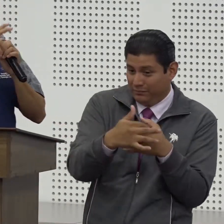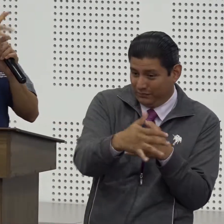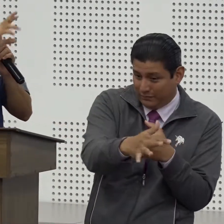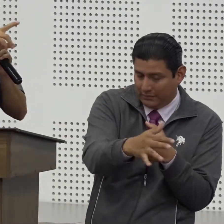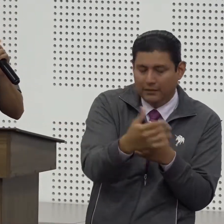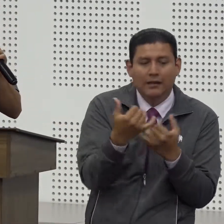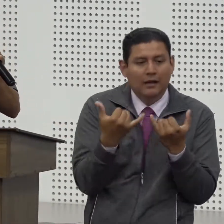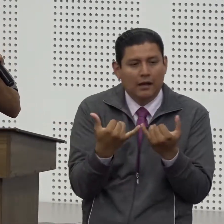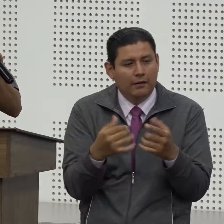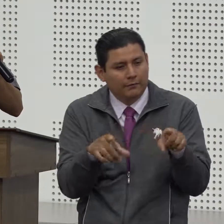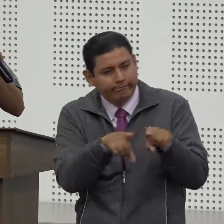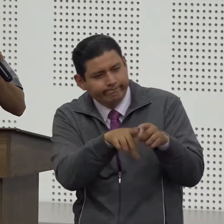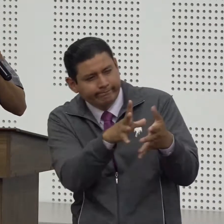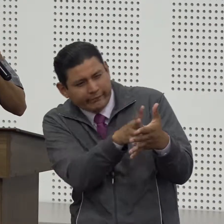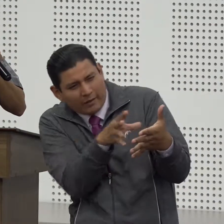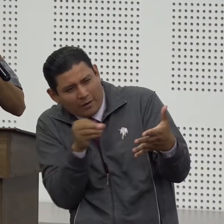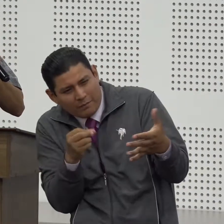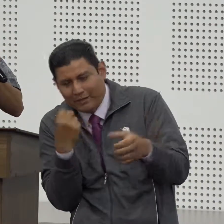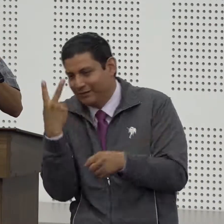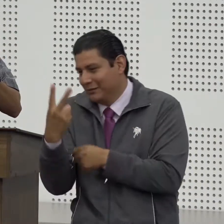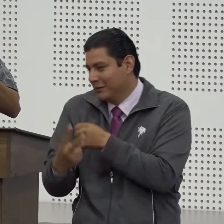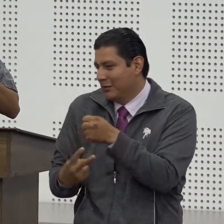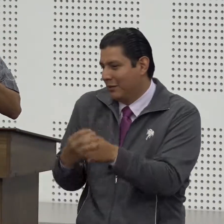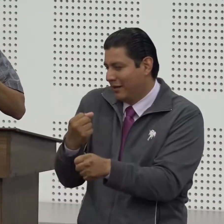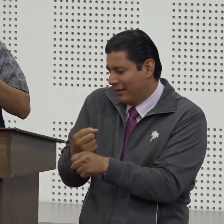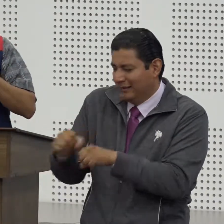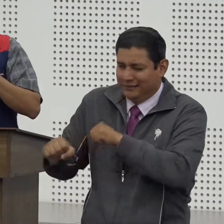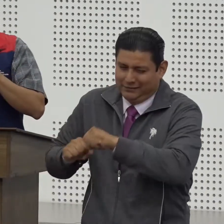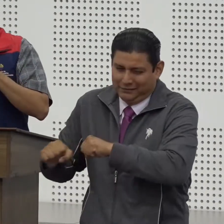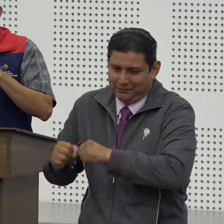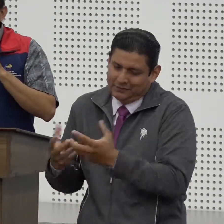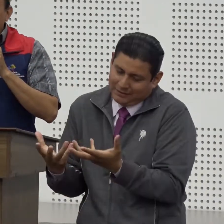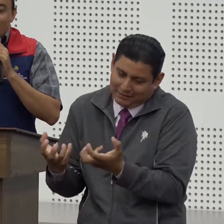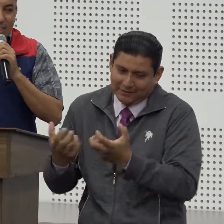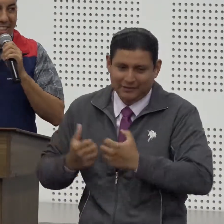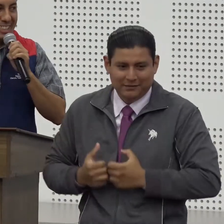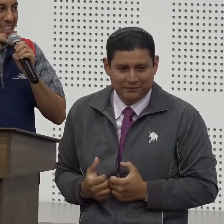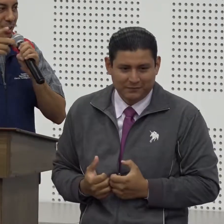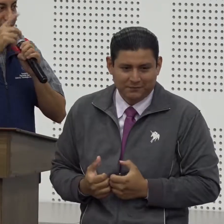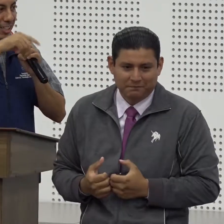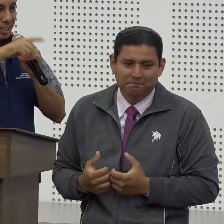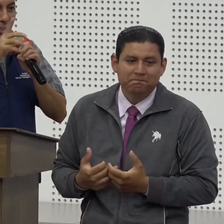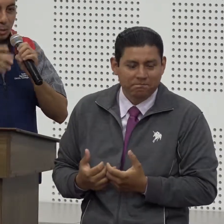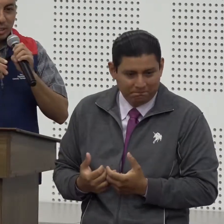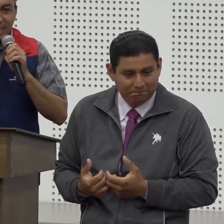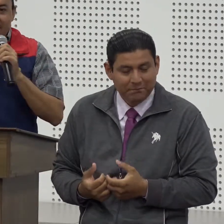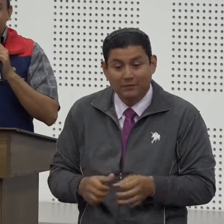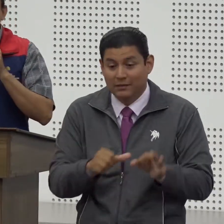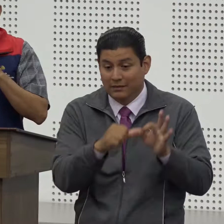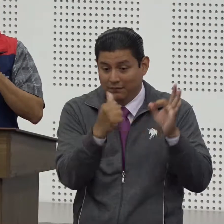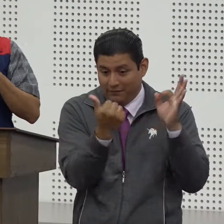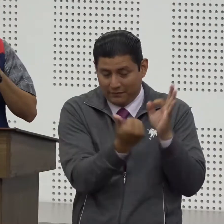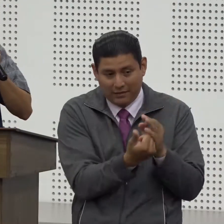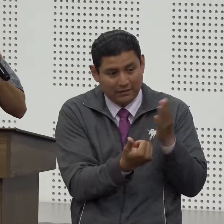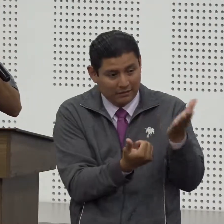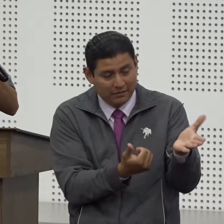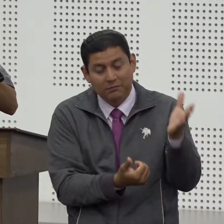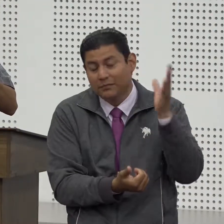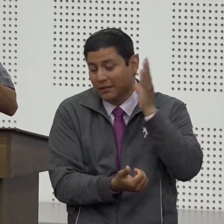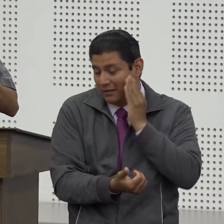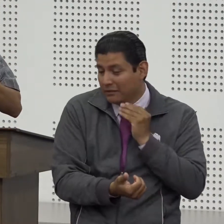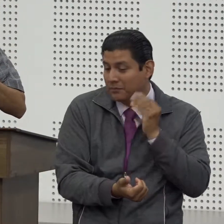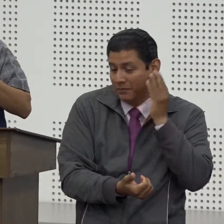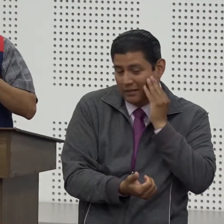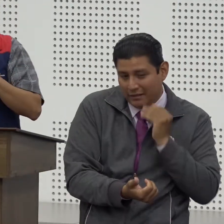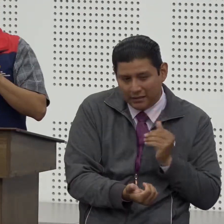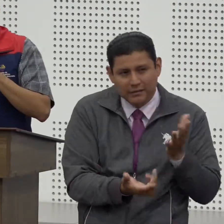ver si lo logramos hacer en dos ¿sí? con todos los aciertos que han tenido ustedes y también con todas